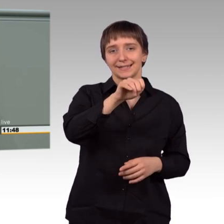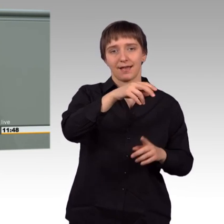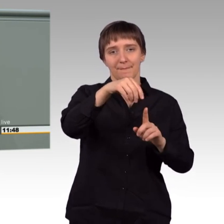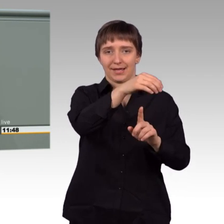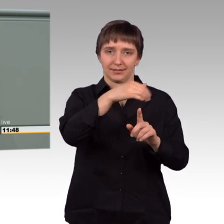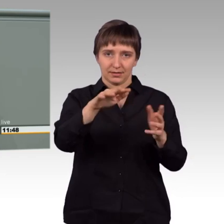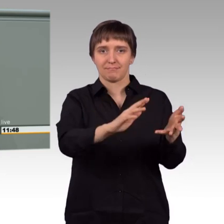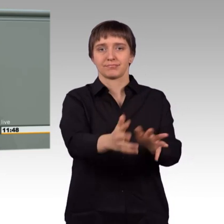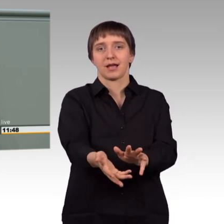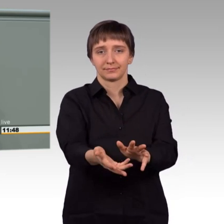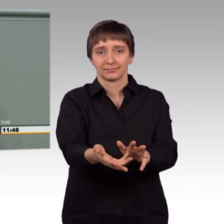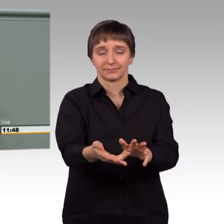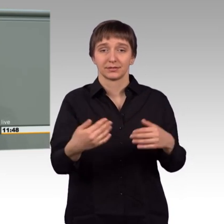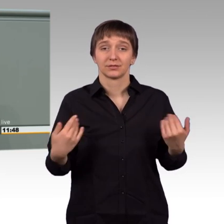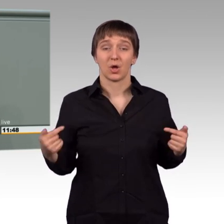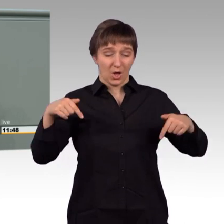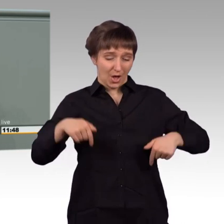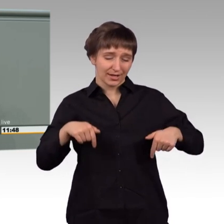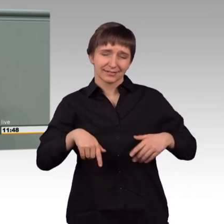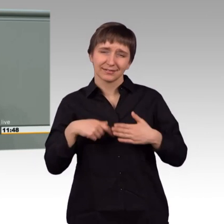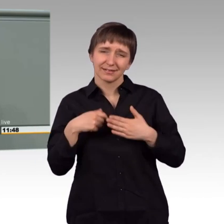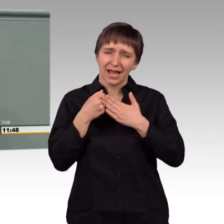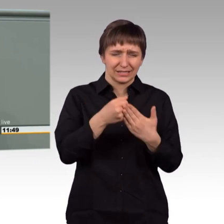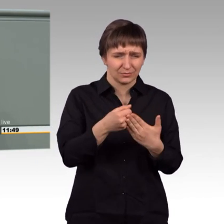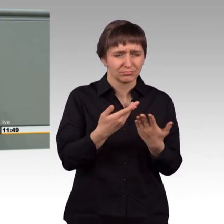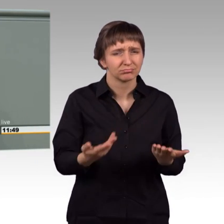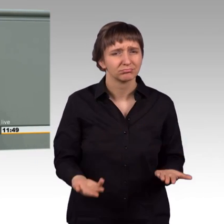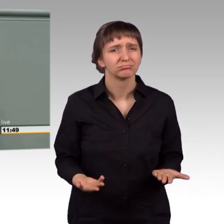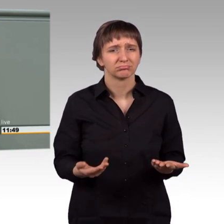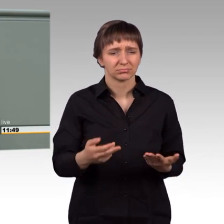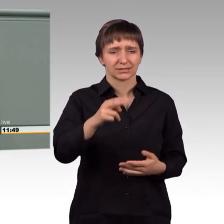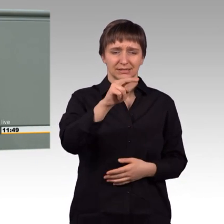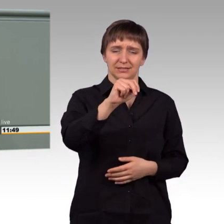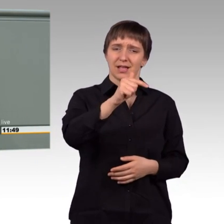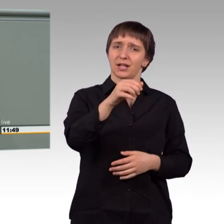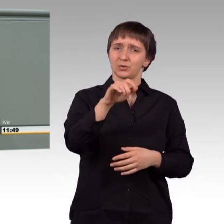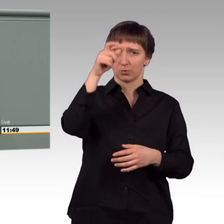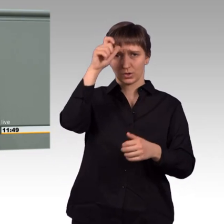Eindruck auf, dass die Bundesregierung auf die NATO-Partnerschaft mit der Türkei setzt, auch wenn da